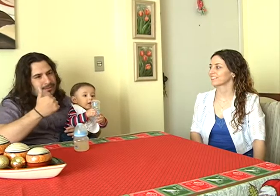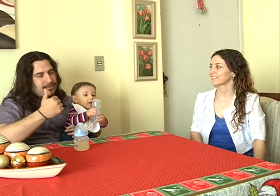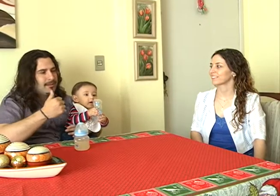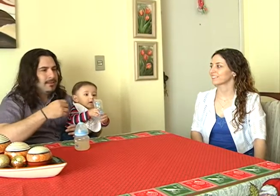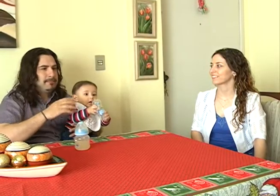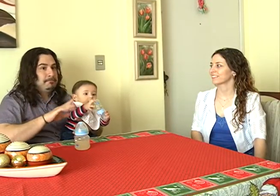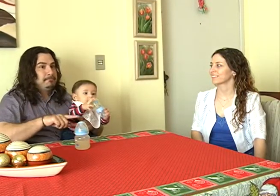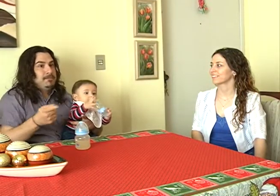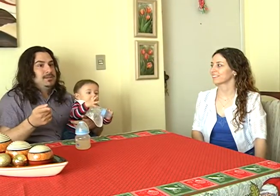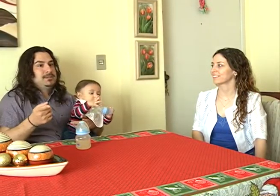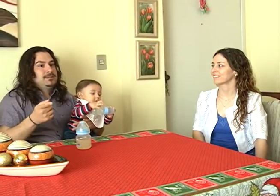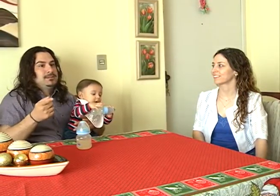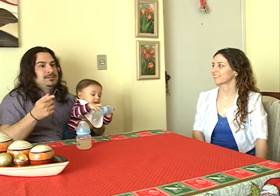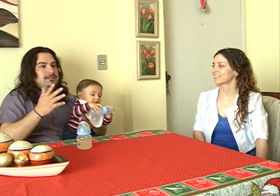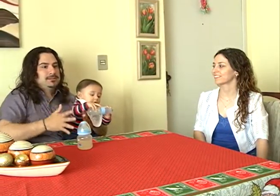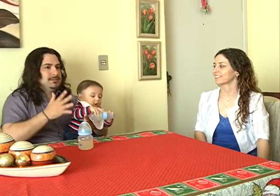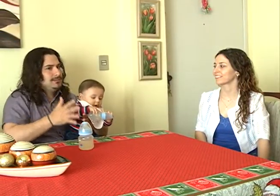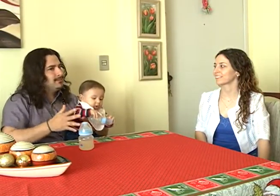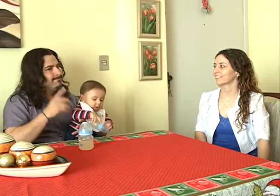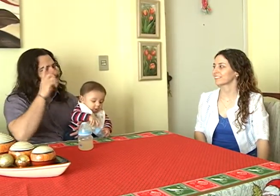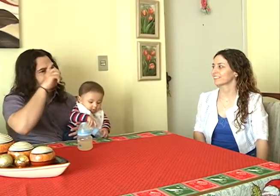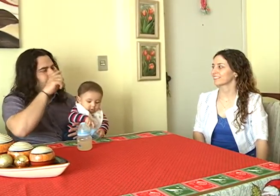Poucos amigos sabem libras. Eles têm vergonha.